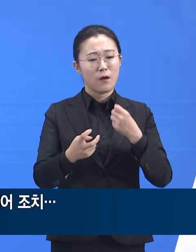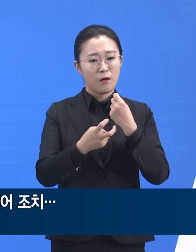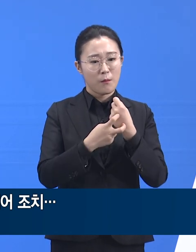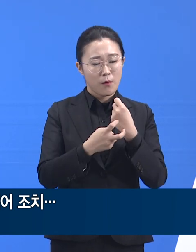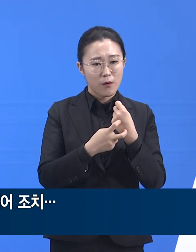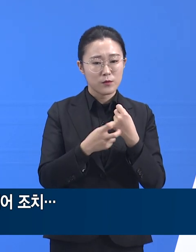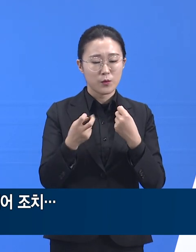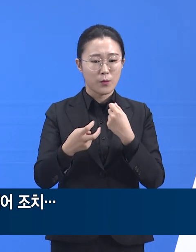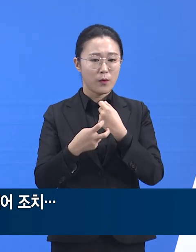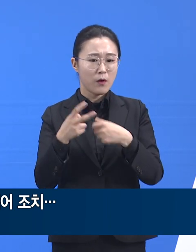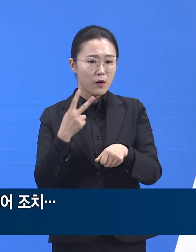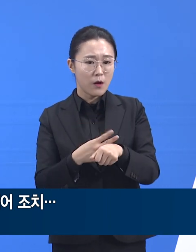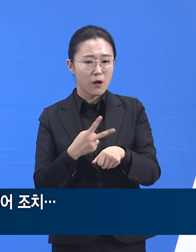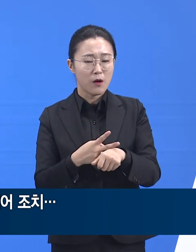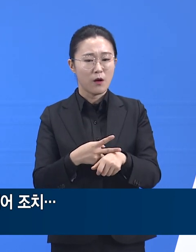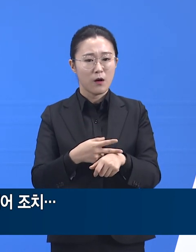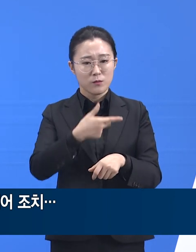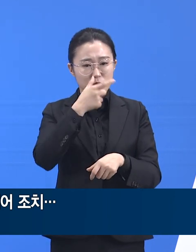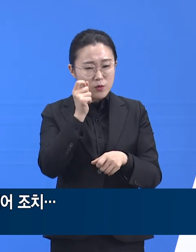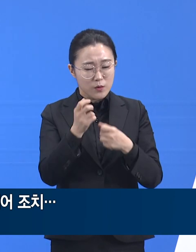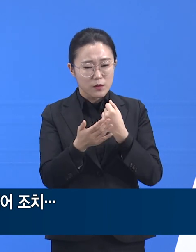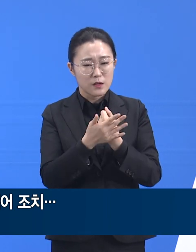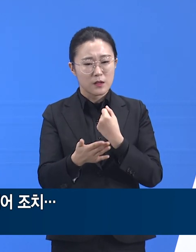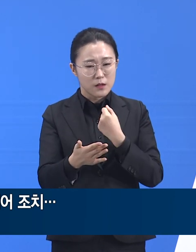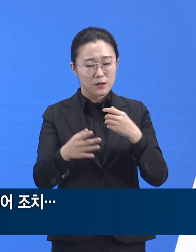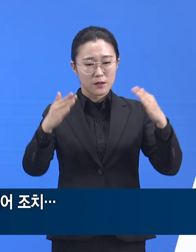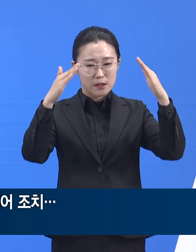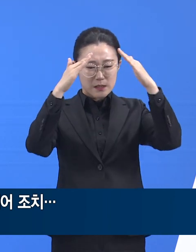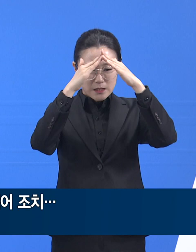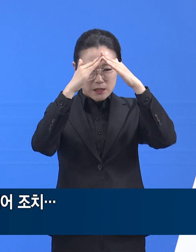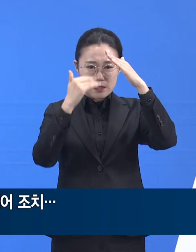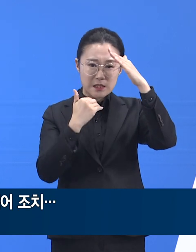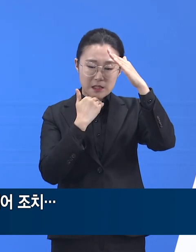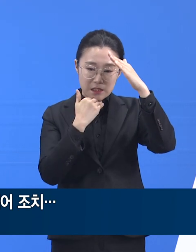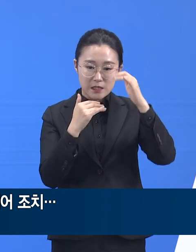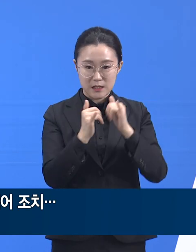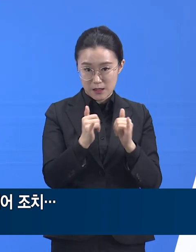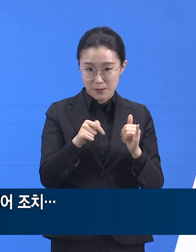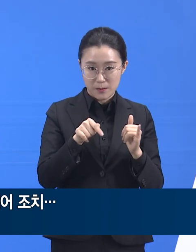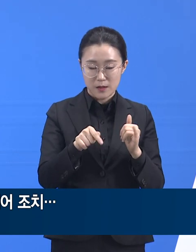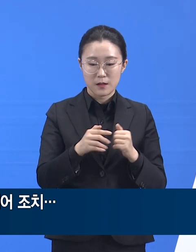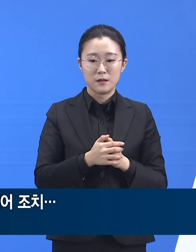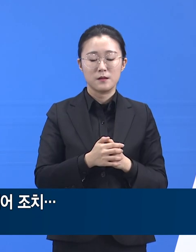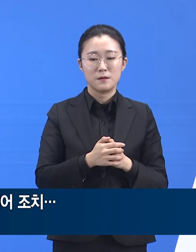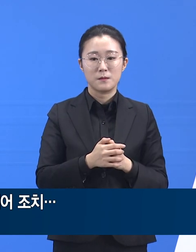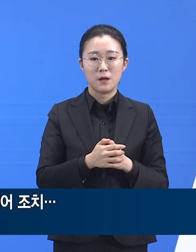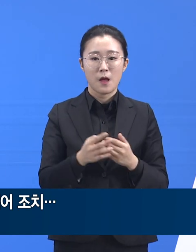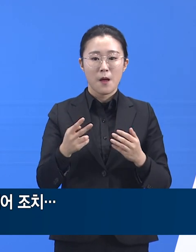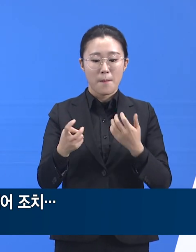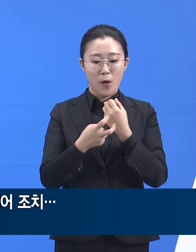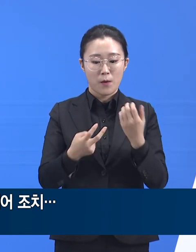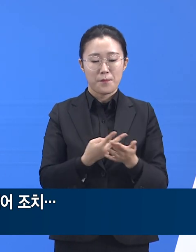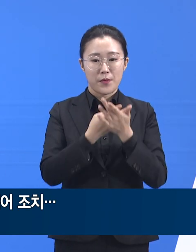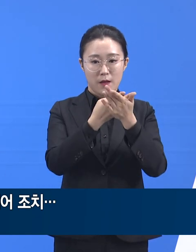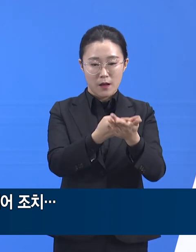불가피하게 발생하는 가정대기자를 병상이 배정되기까지 안전하게 케어하는 체계입니다.